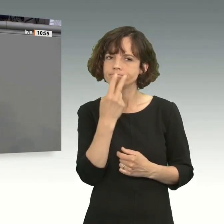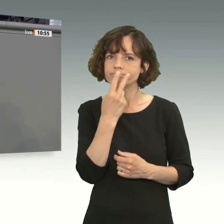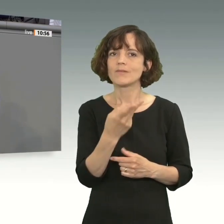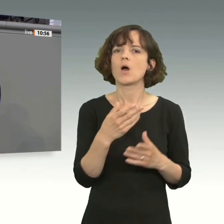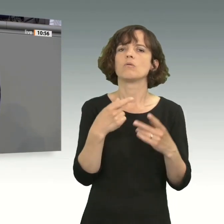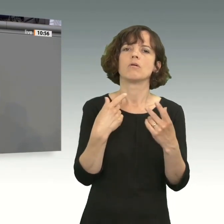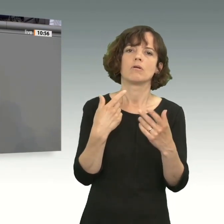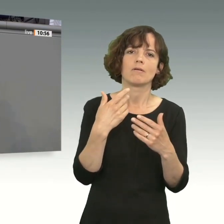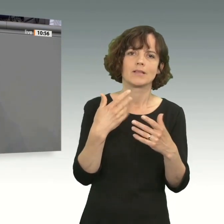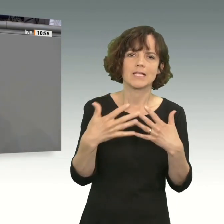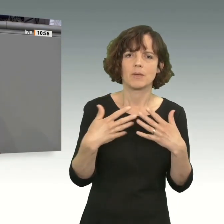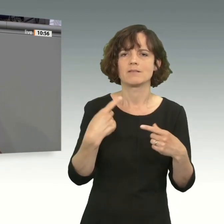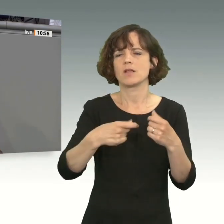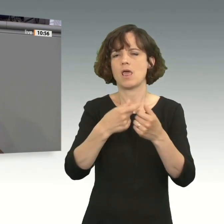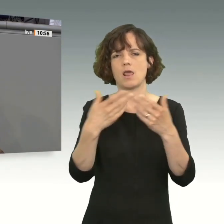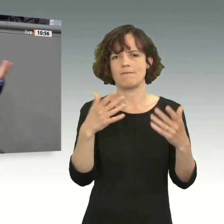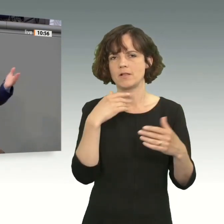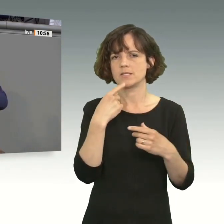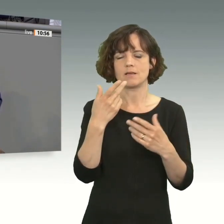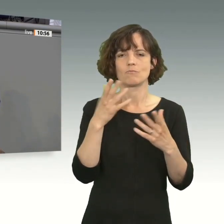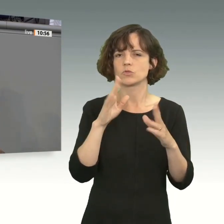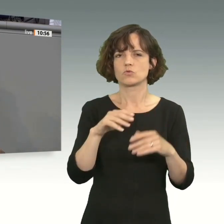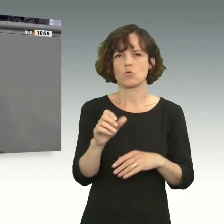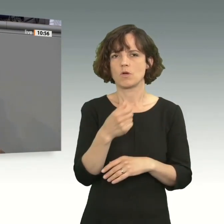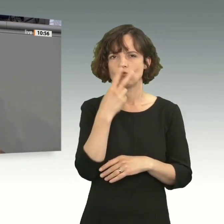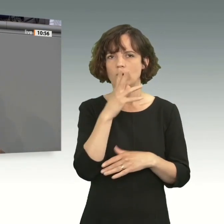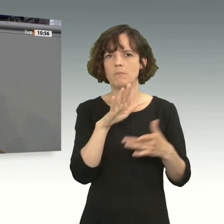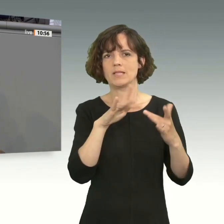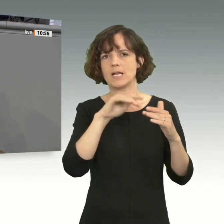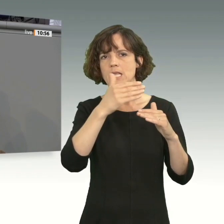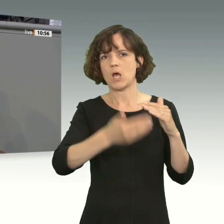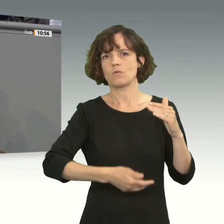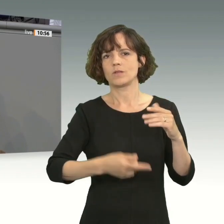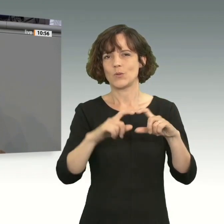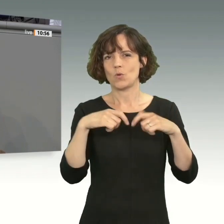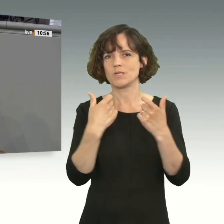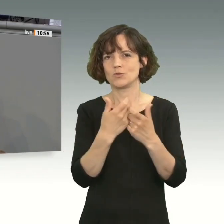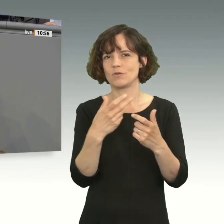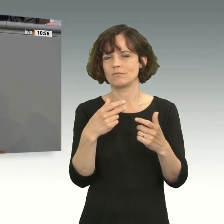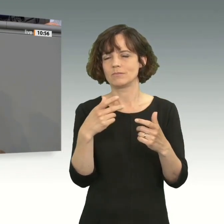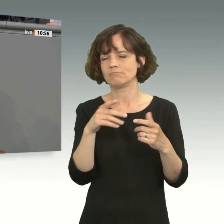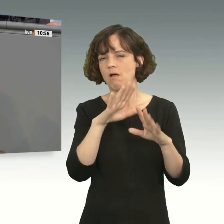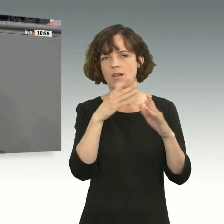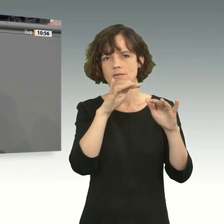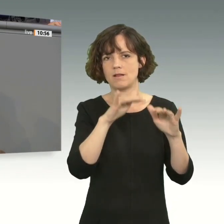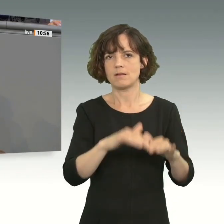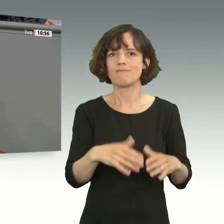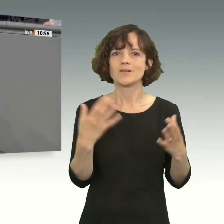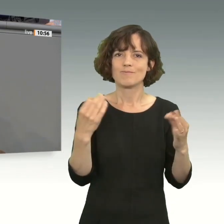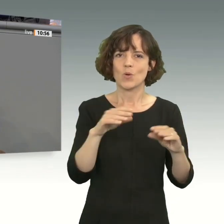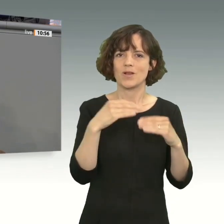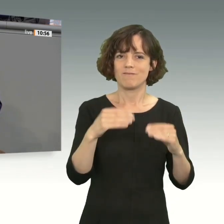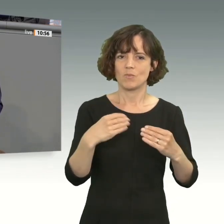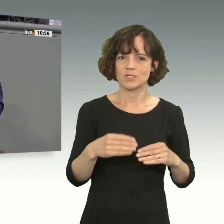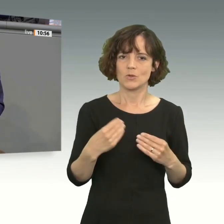ja noch die Rede von fehlender Transparenz. Da müssen Sie nur mal auf den Internetauftritt der Kommission gucken. Da werden Sie alles finden, was Sie an Informationen